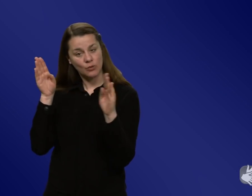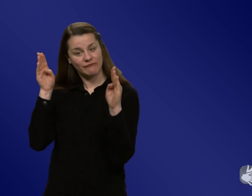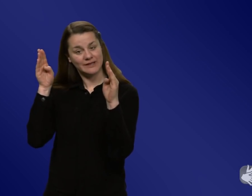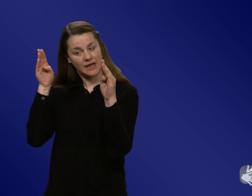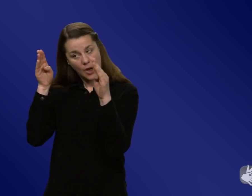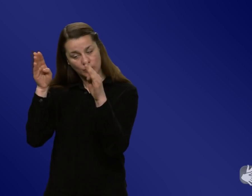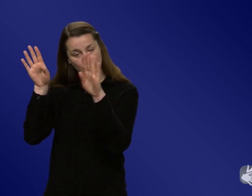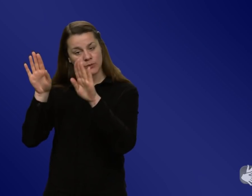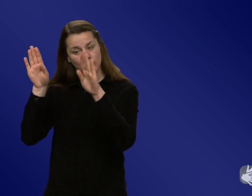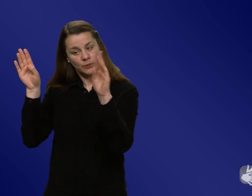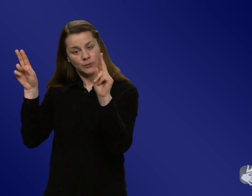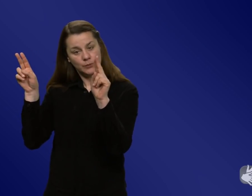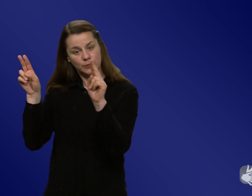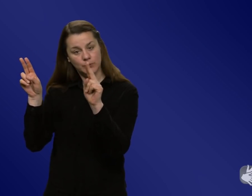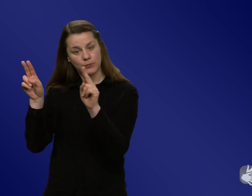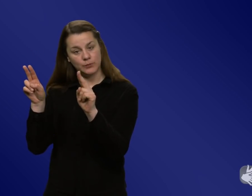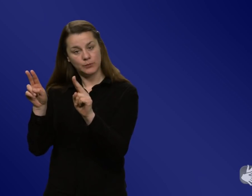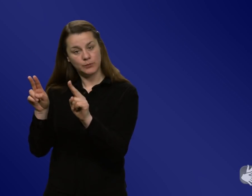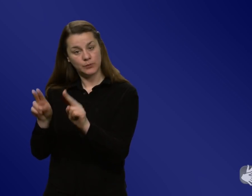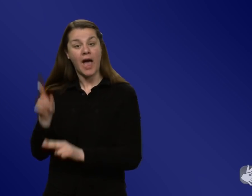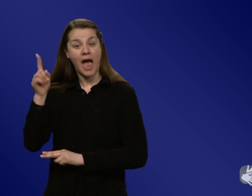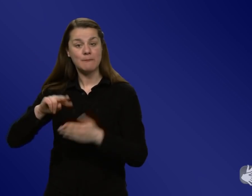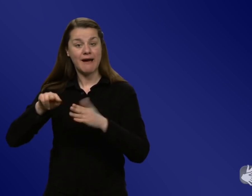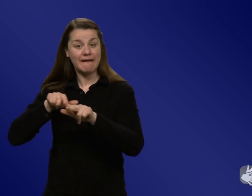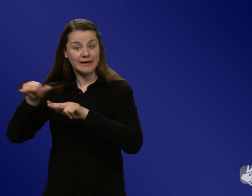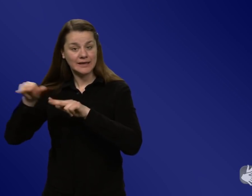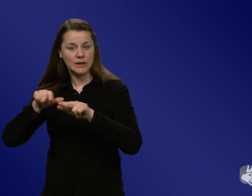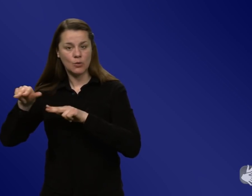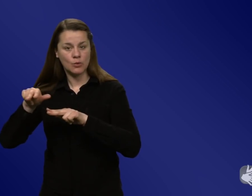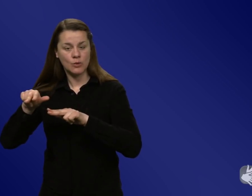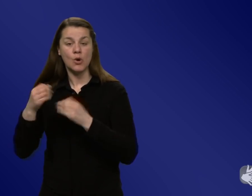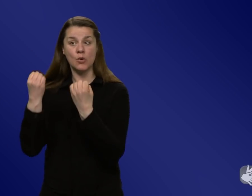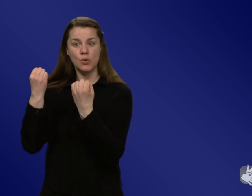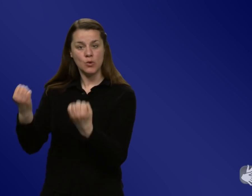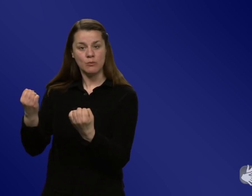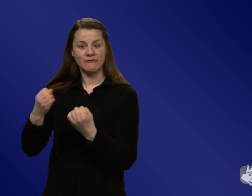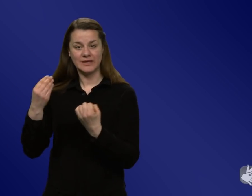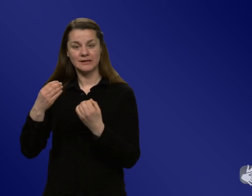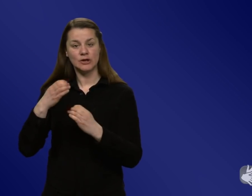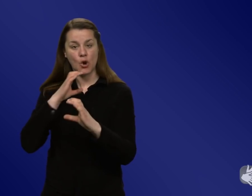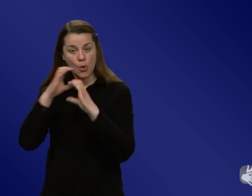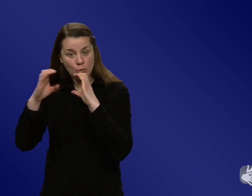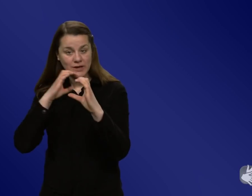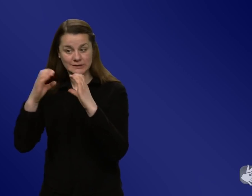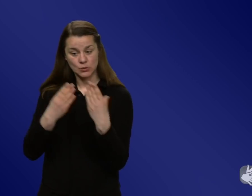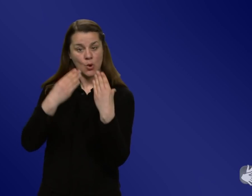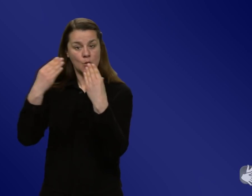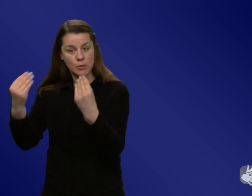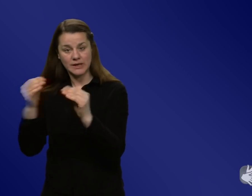Regierung eben der Hauptkommunikator ist, dann gibt es immer über die Zeit immer mehr Leute, die ich verliere, weil die sagen, ach, die